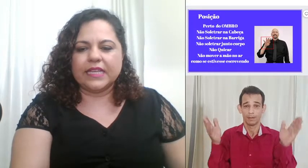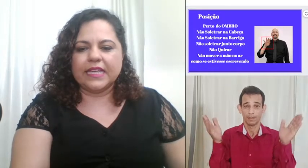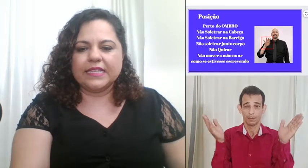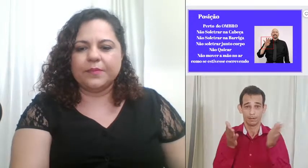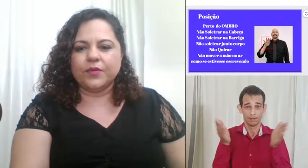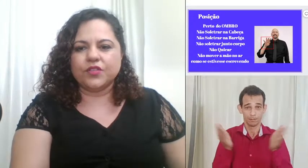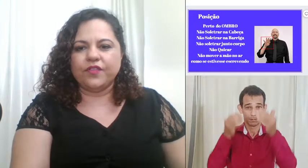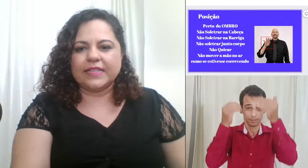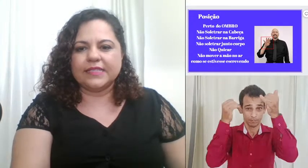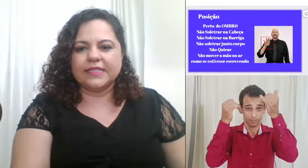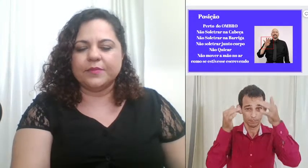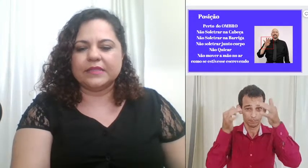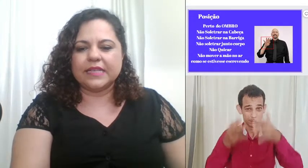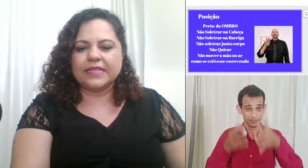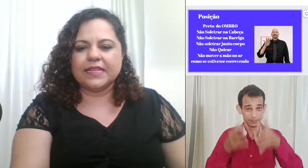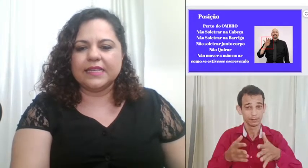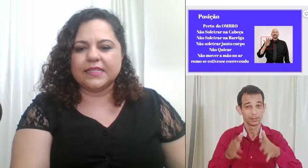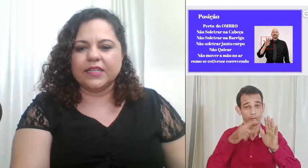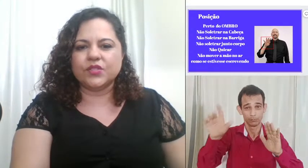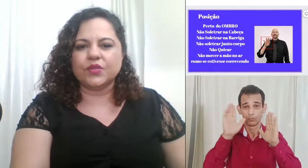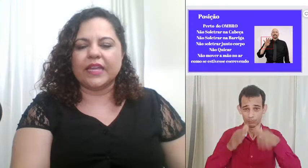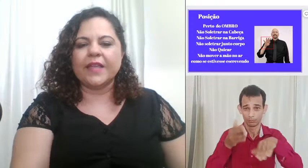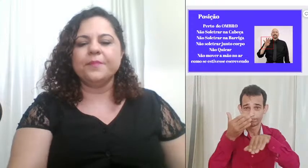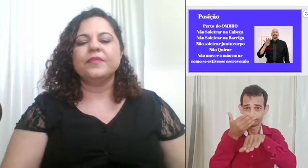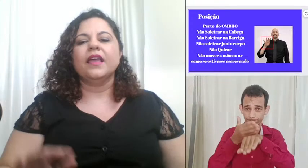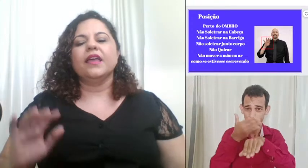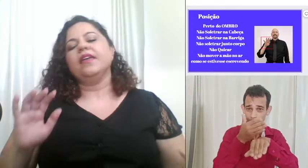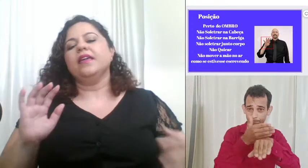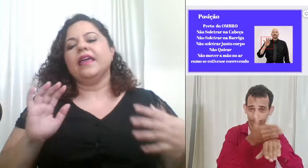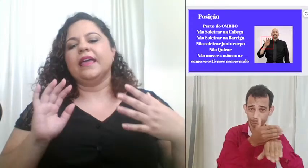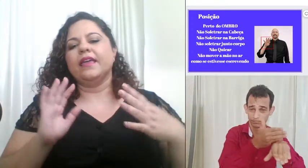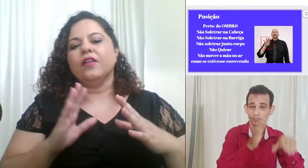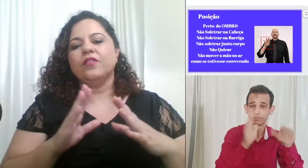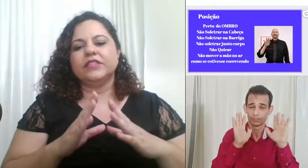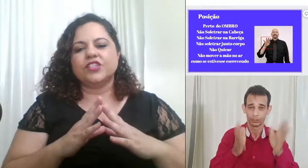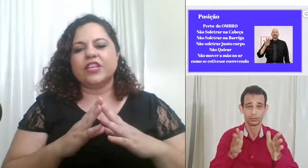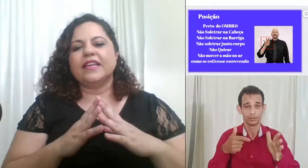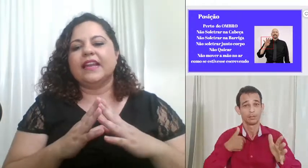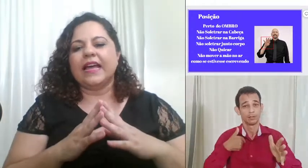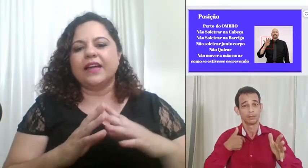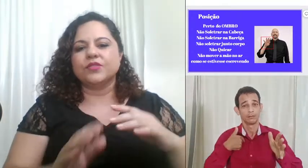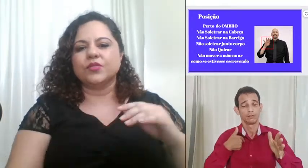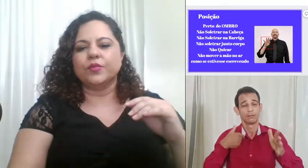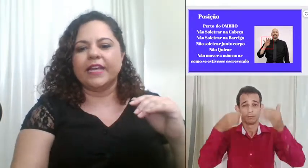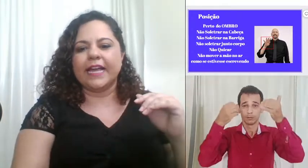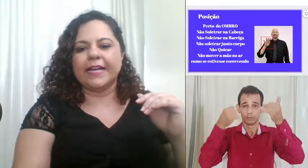depois de fazermos esse exercício né eu deixei claro sobre a